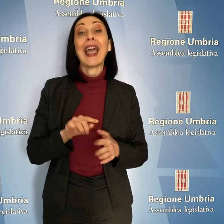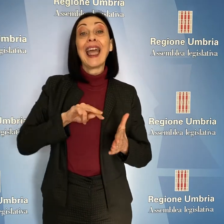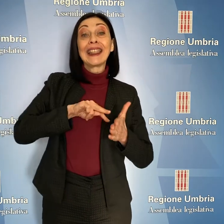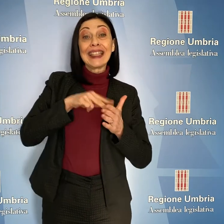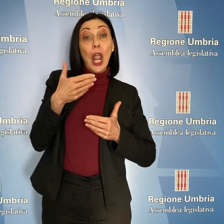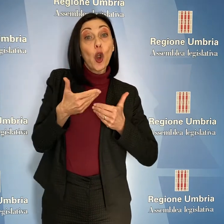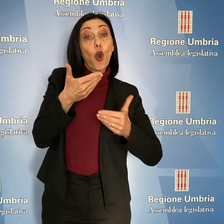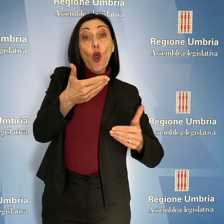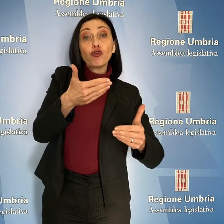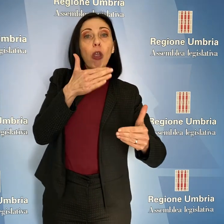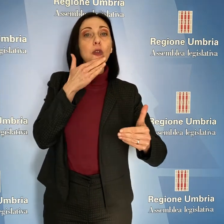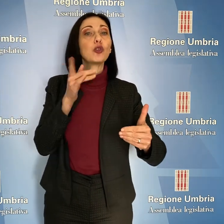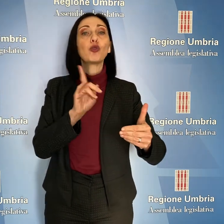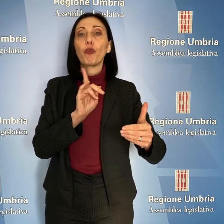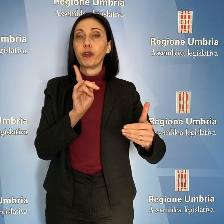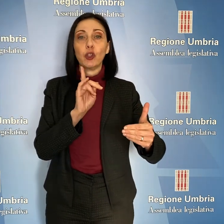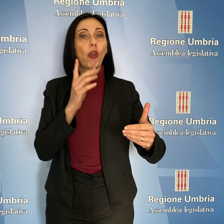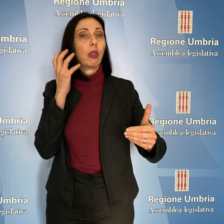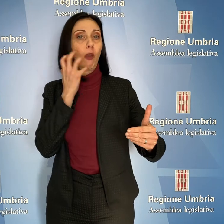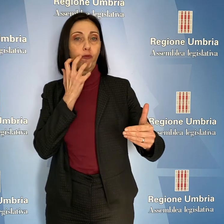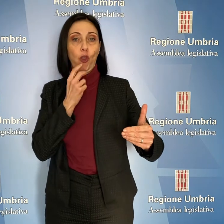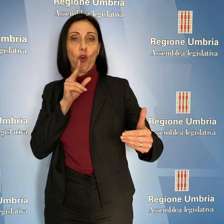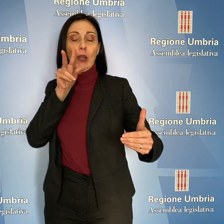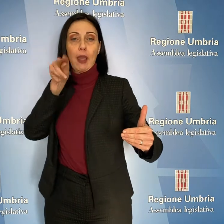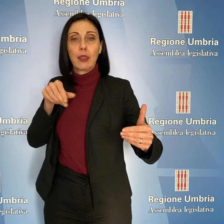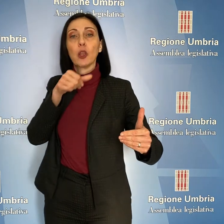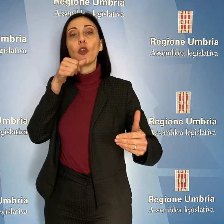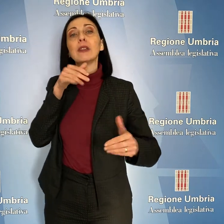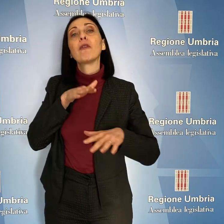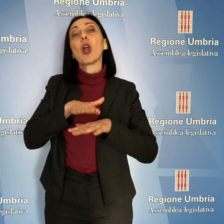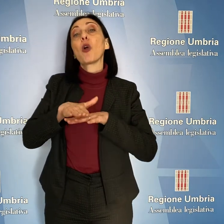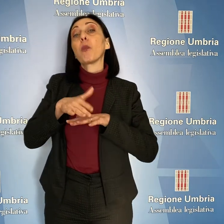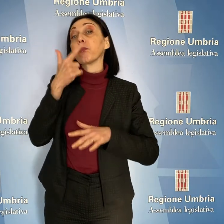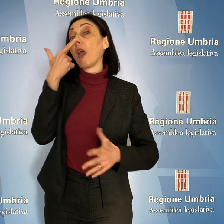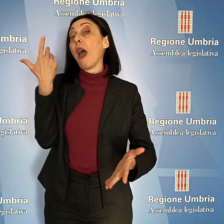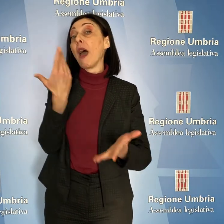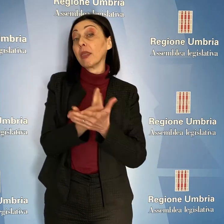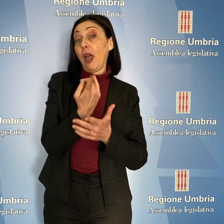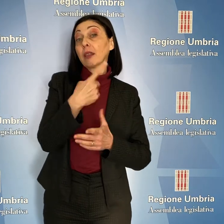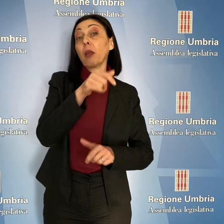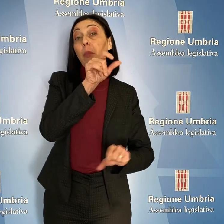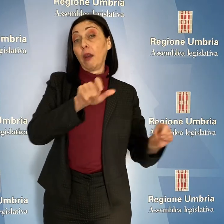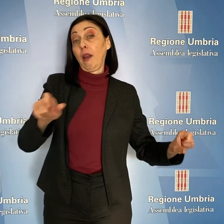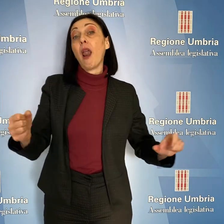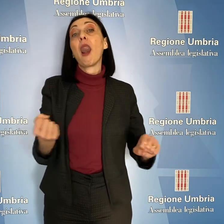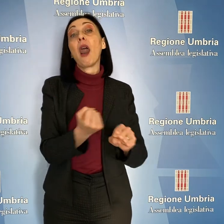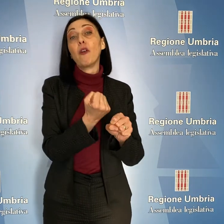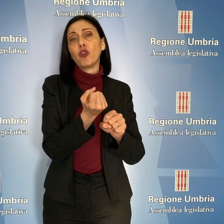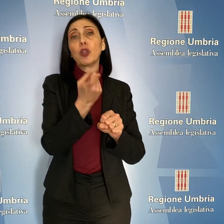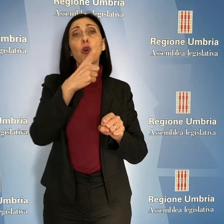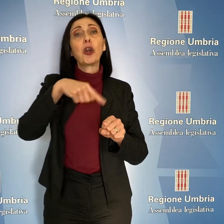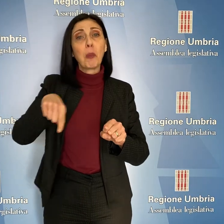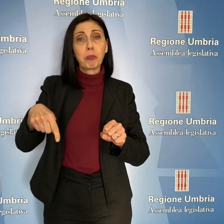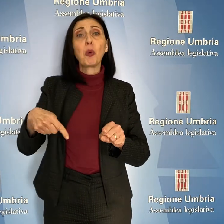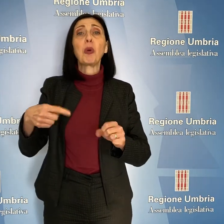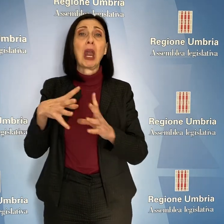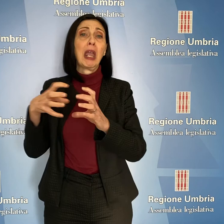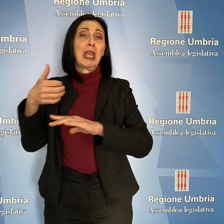l'assessore Fioroni, servono competenze adeguate per i lavoratori ma anche i piccoli imprenditori che rappresentano il